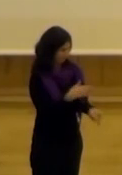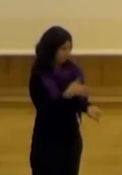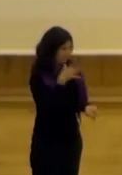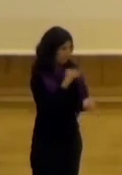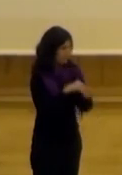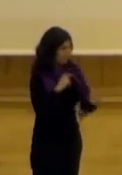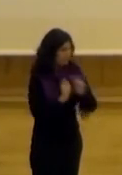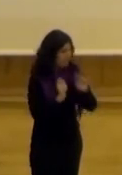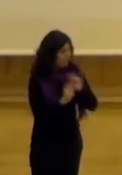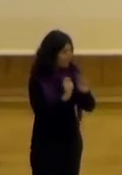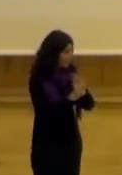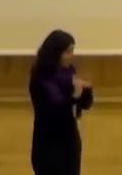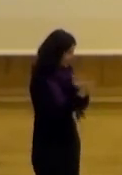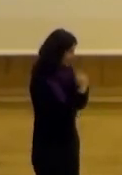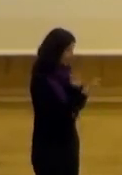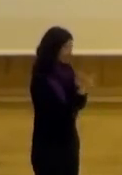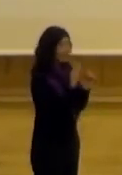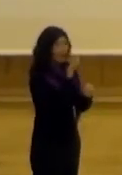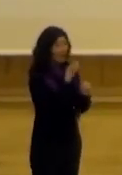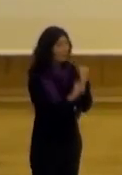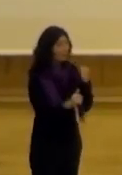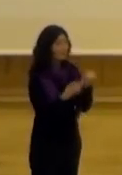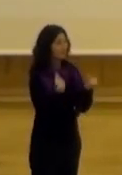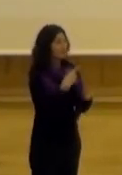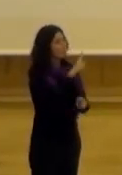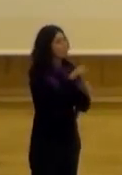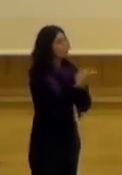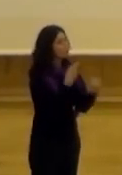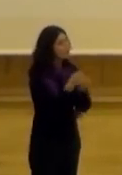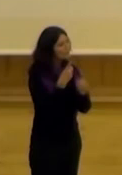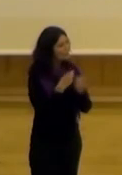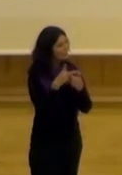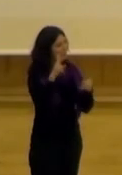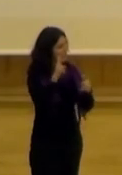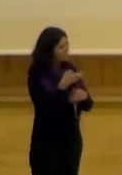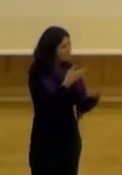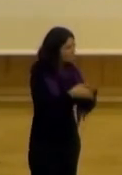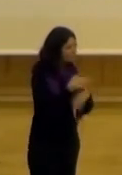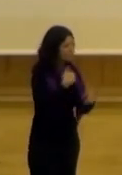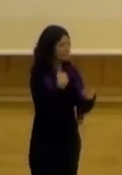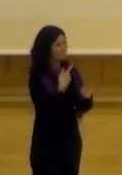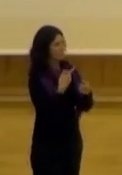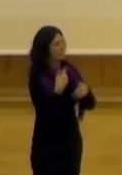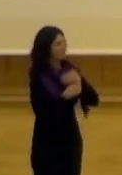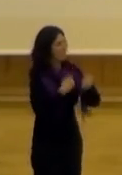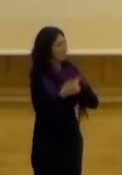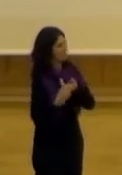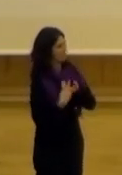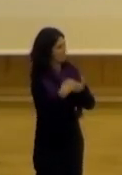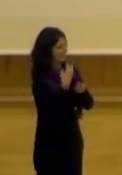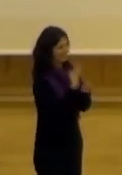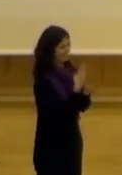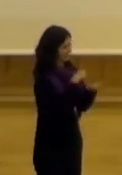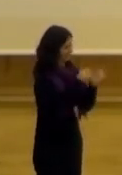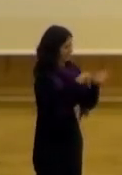las entrevistas las hacíamos en dos tiempos al inicio y al final usamos cuestionarios también autogestionados con los colaboradores hicimos observación participante son tres